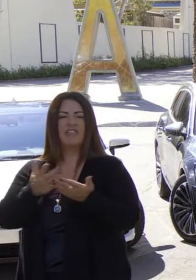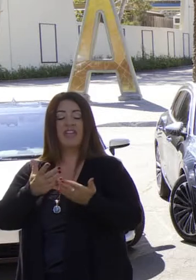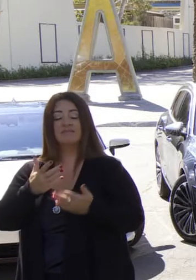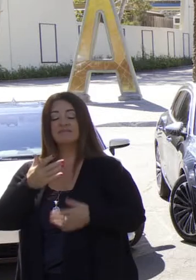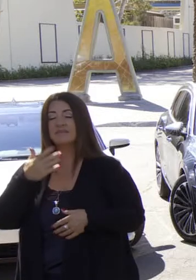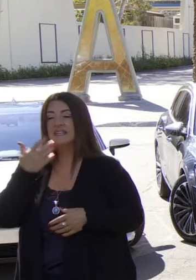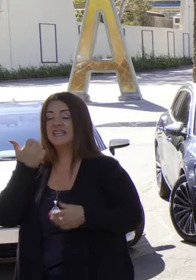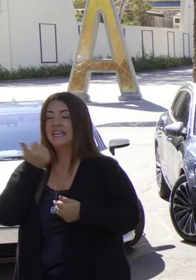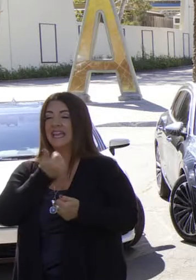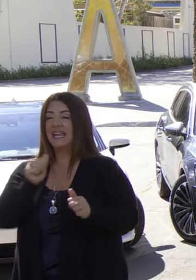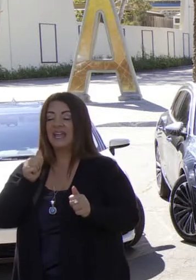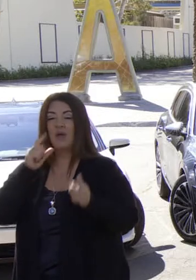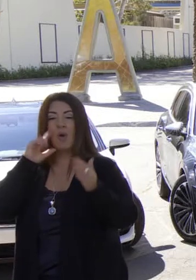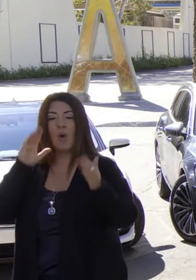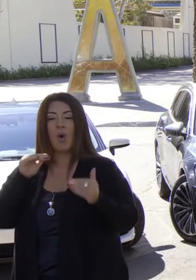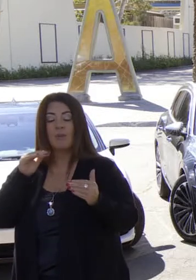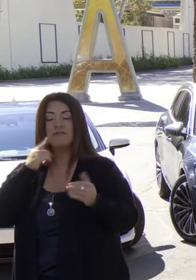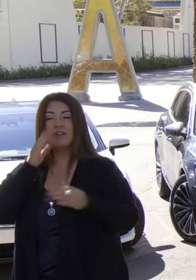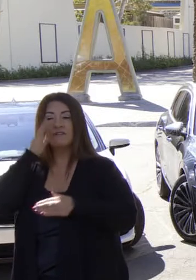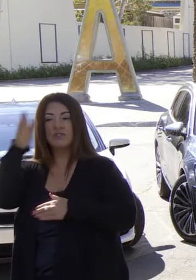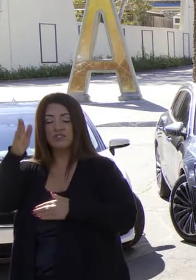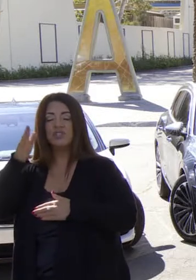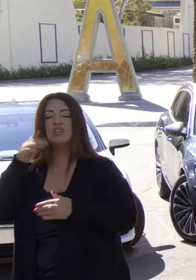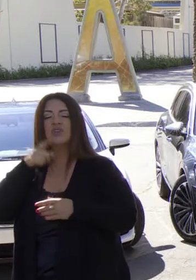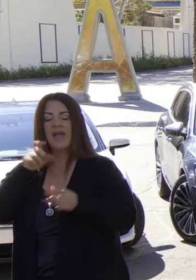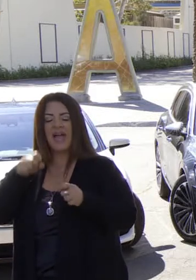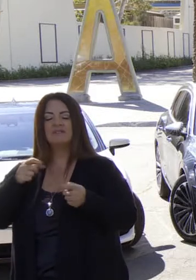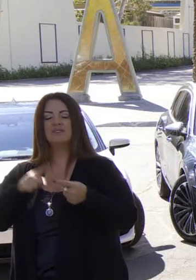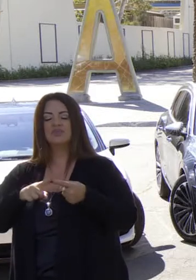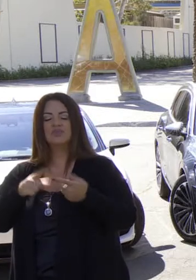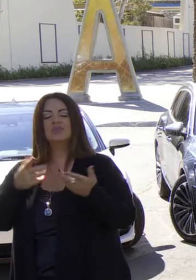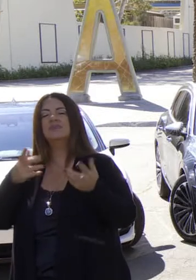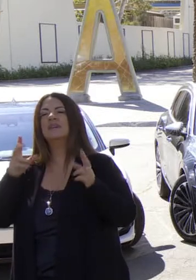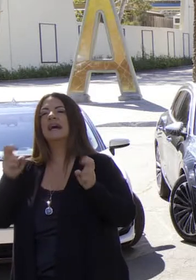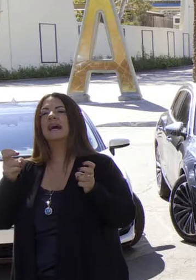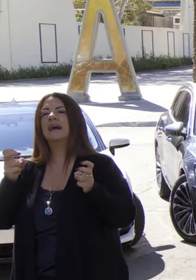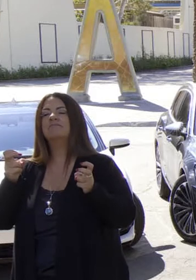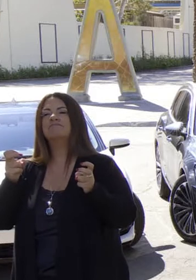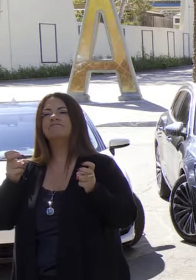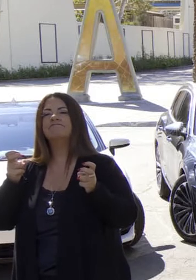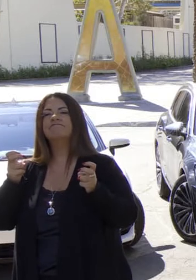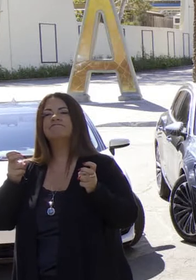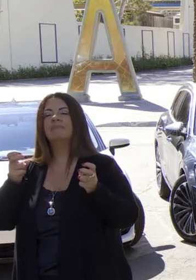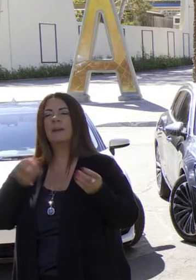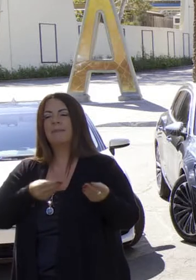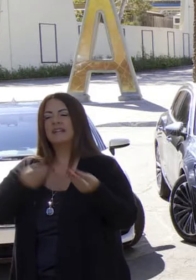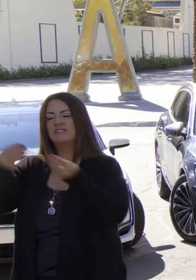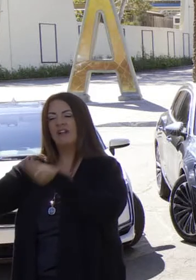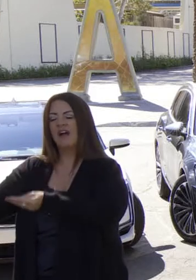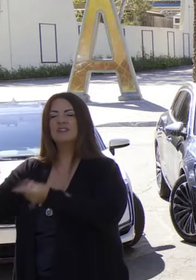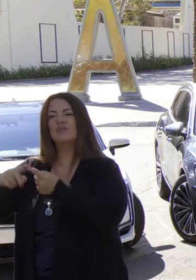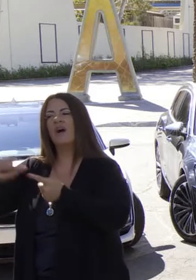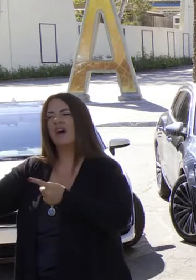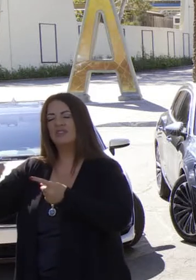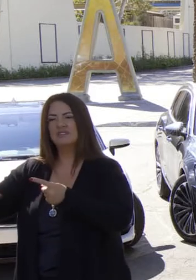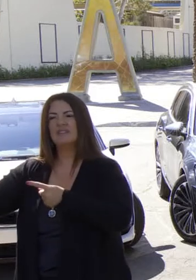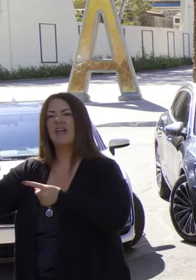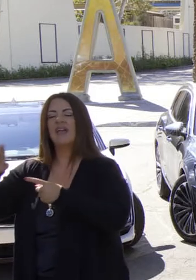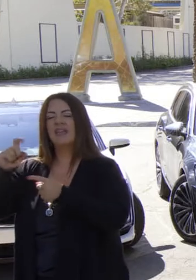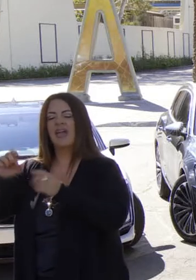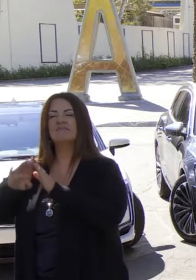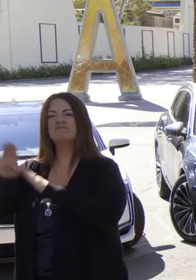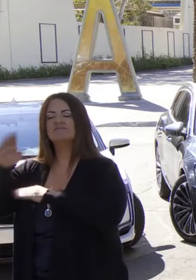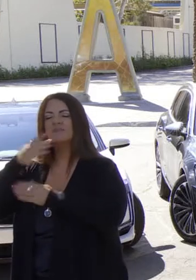hay futuro, esperanza para el futuro, los que tienen las linternas las pasarán a los otros. Quiero expresar gratitud. Mencioné a Ronald